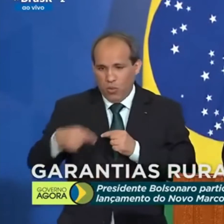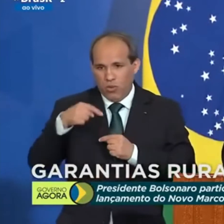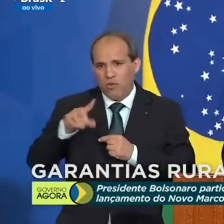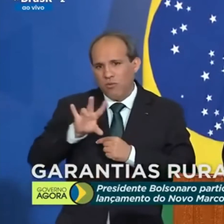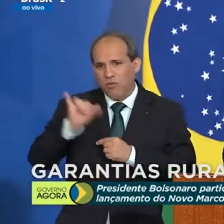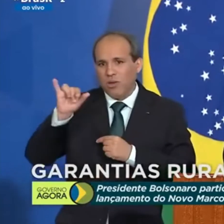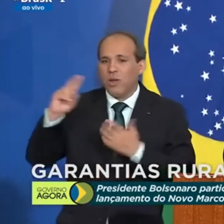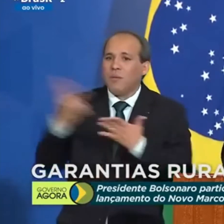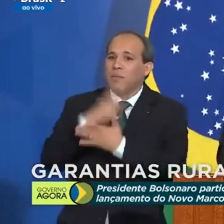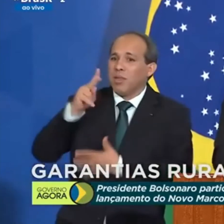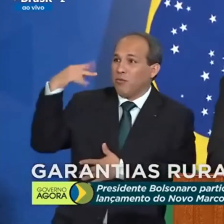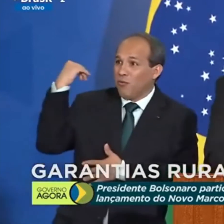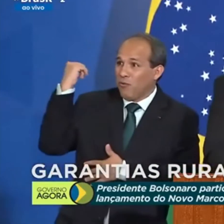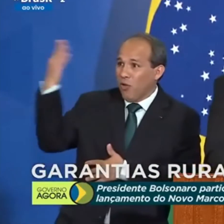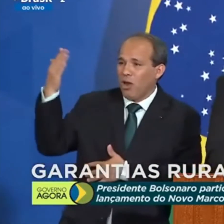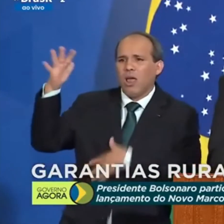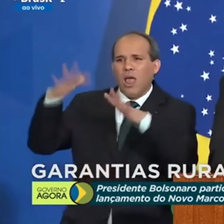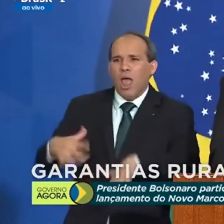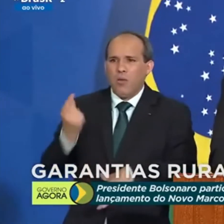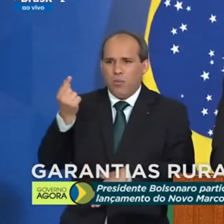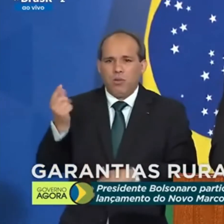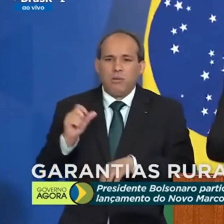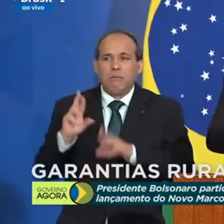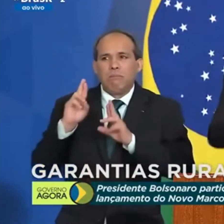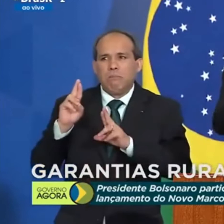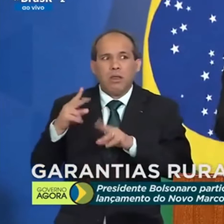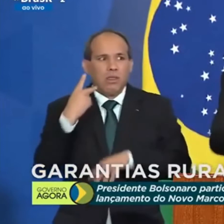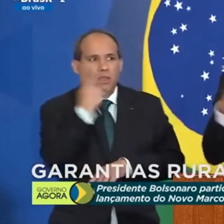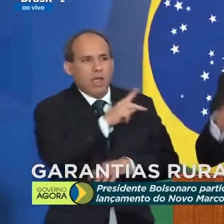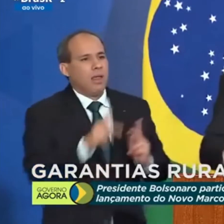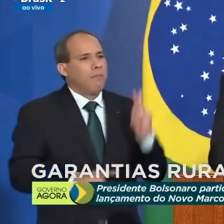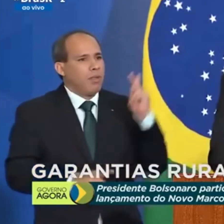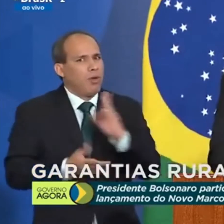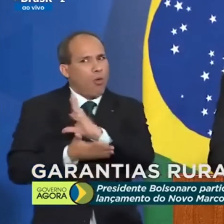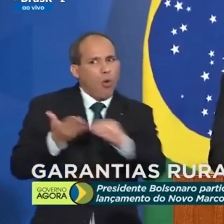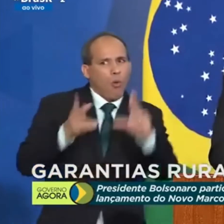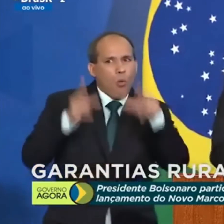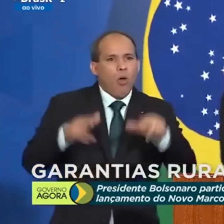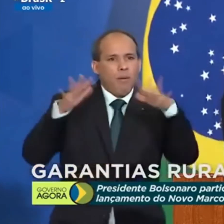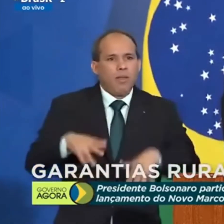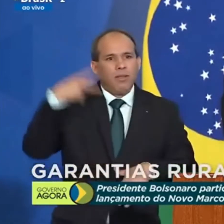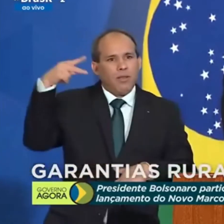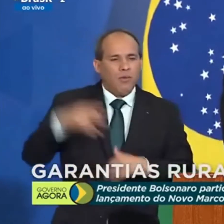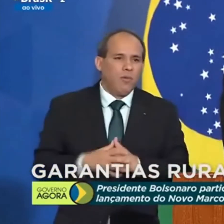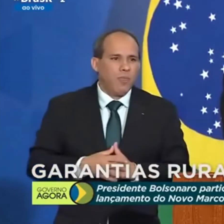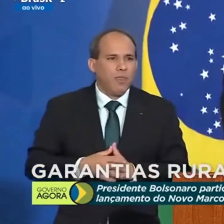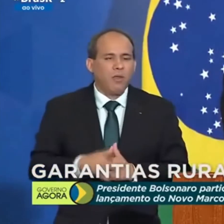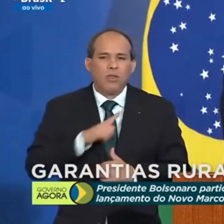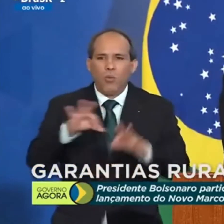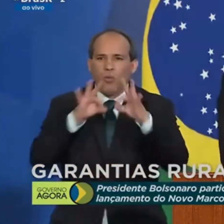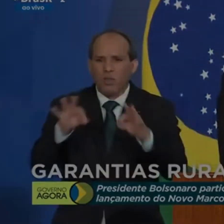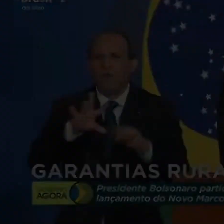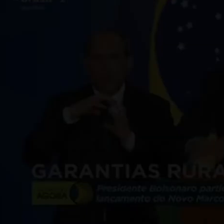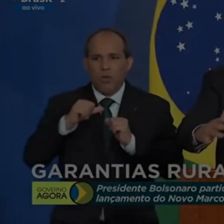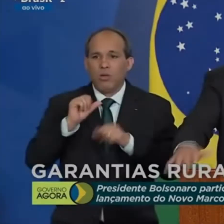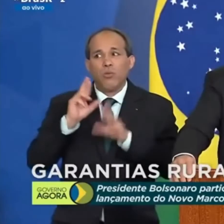petróleo lá fora tem caído bastante. A gente espera que a Petrobras acompanhe a queda de preço lá fora. Com toda a certeza ela fará